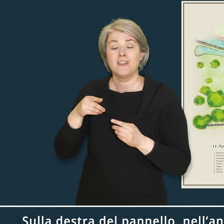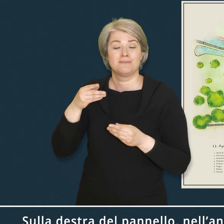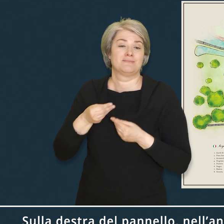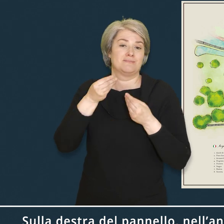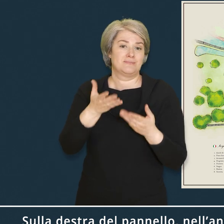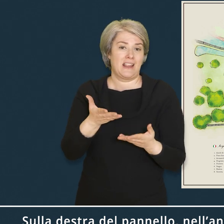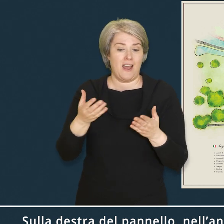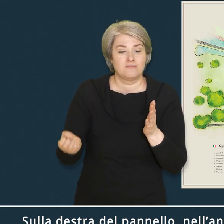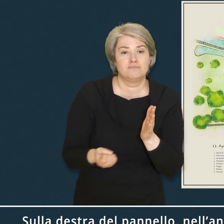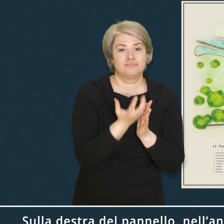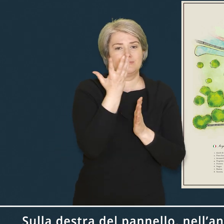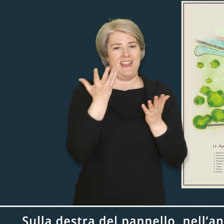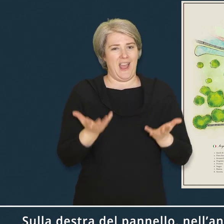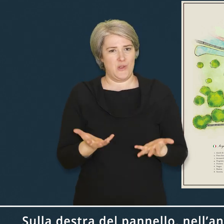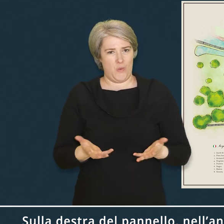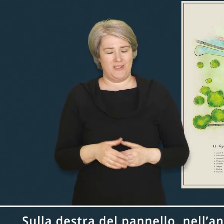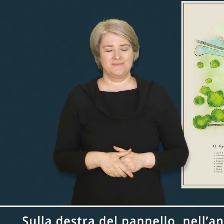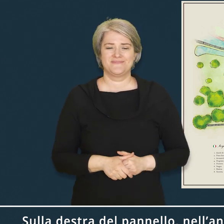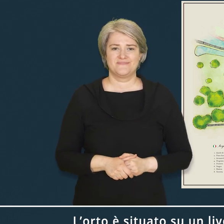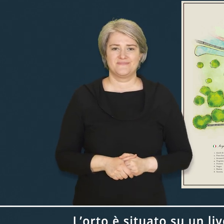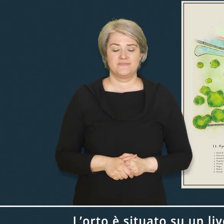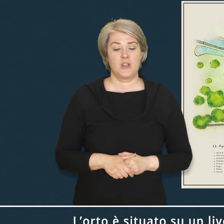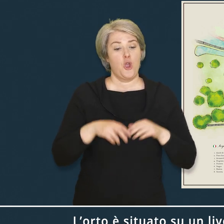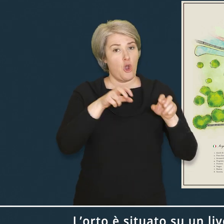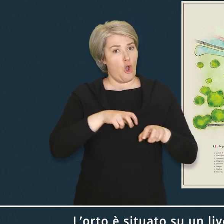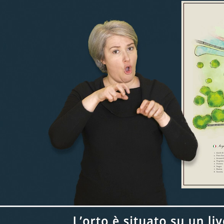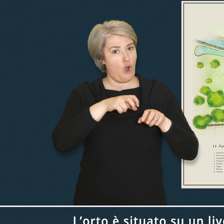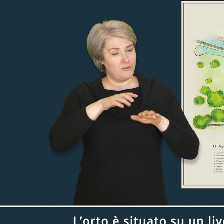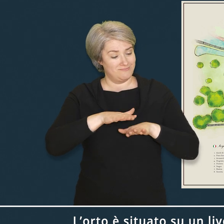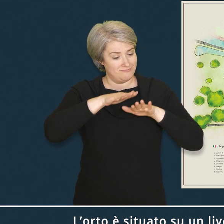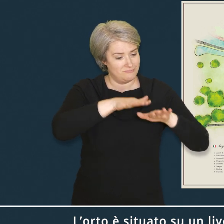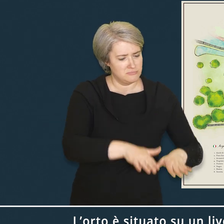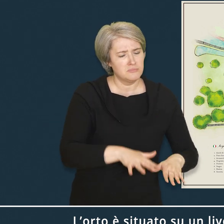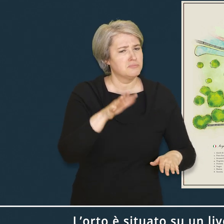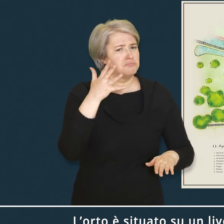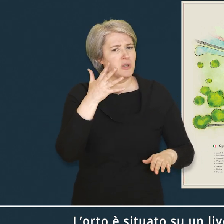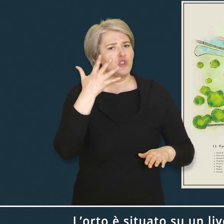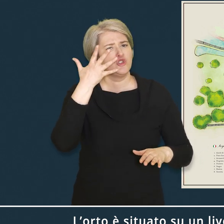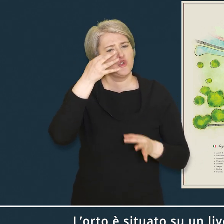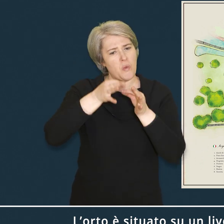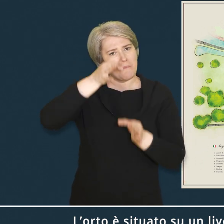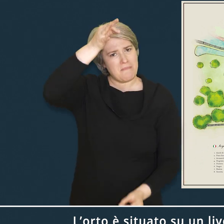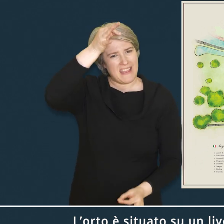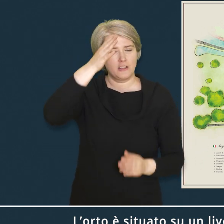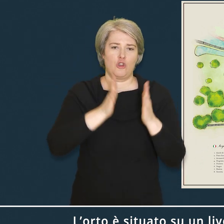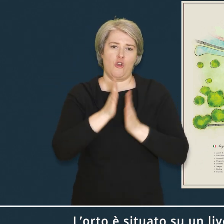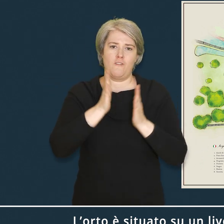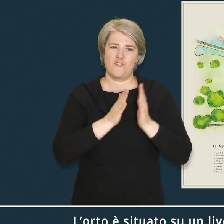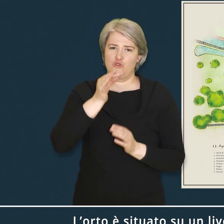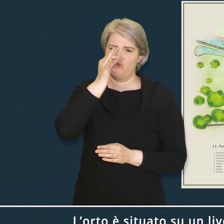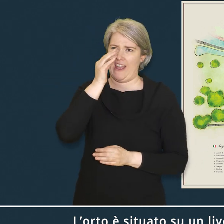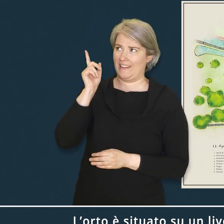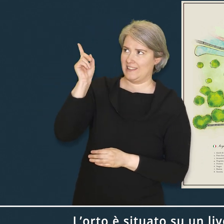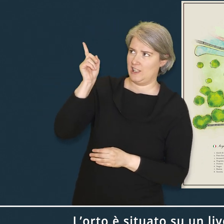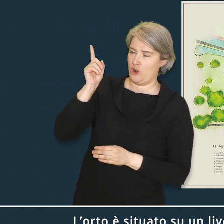ha dato vita all'attuale struttura. L'orto è situato su un livello più basso di circa 5 metri